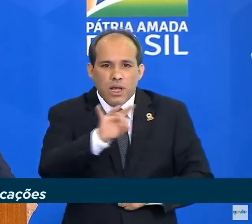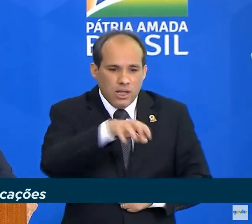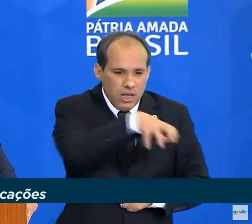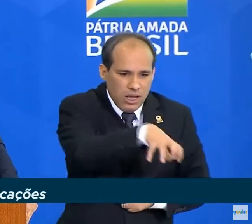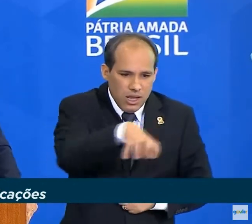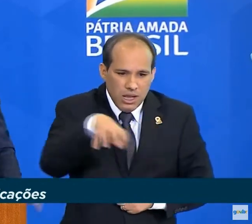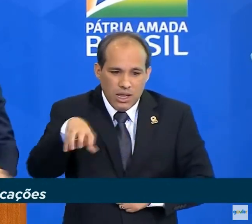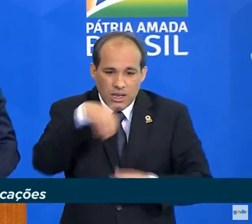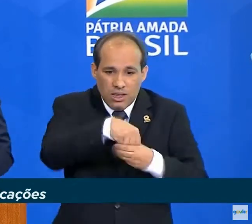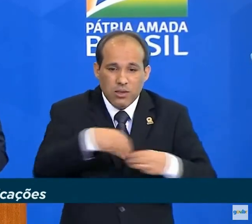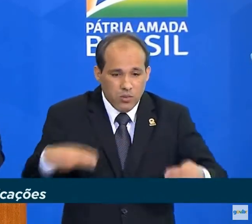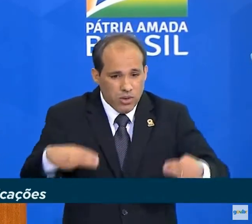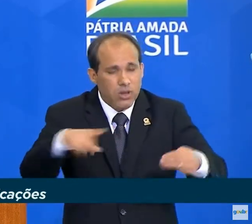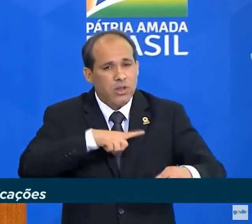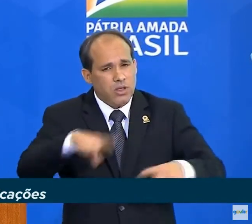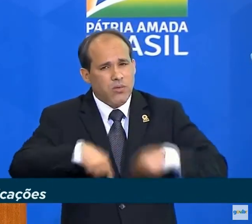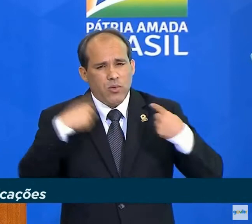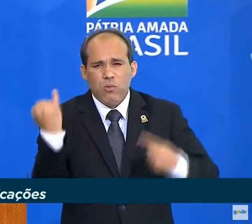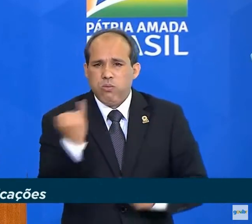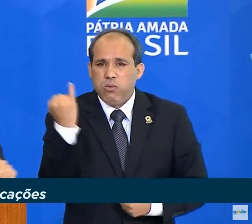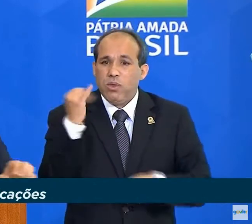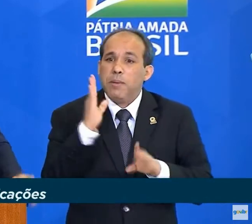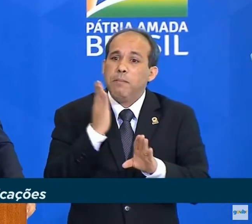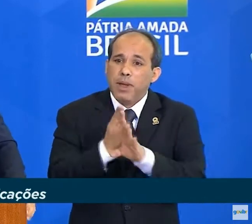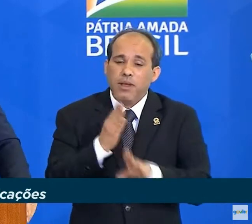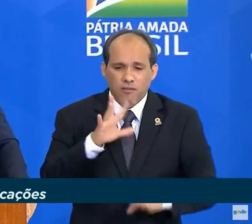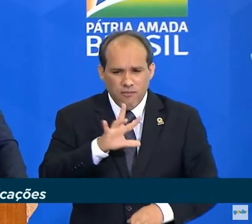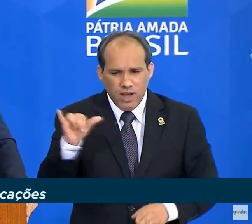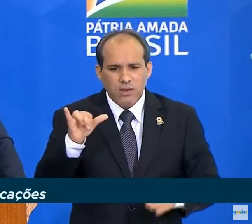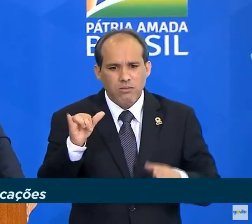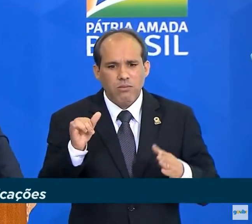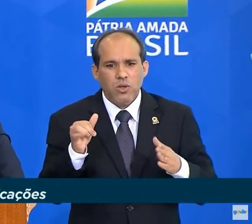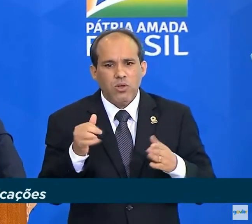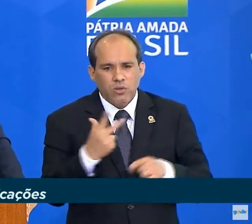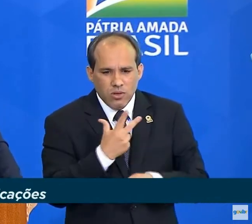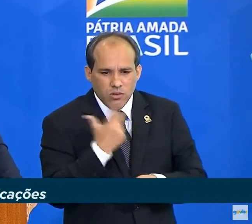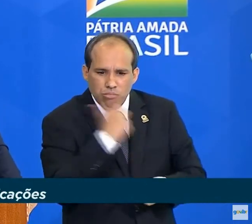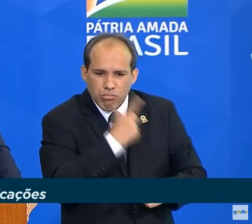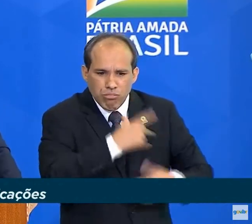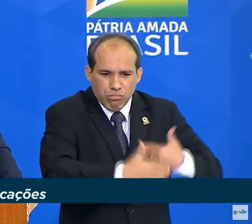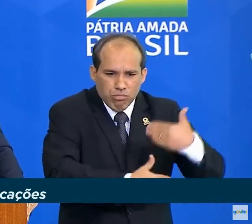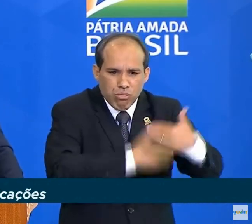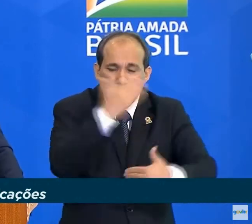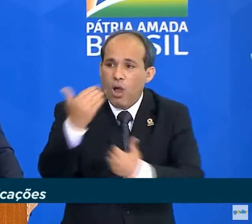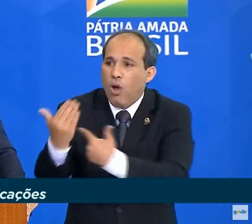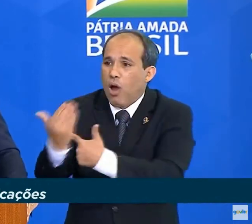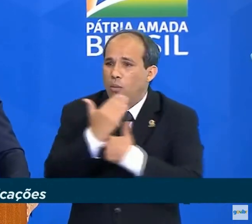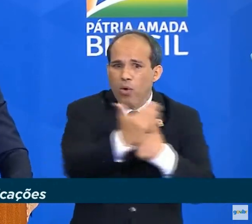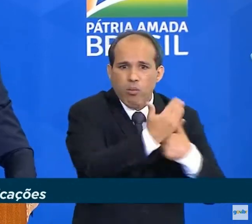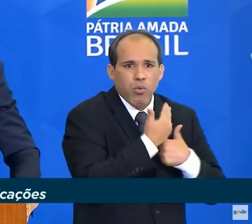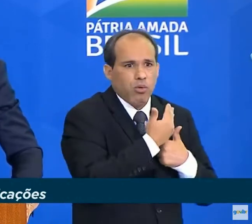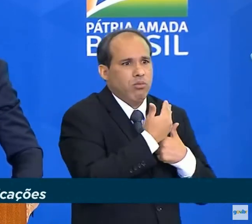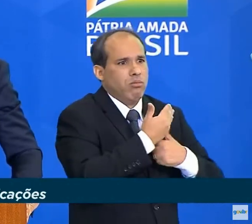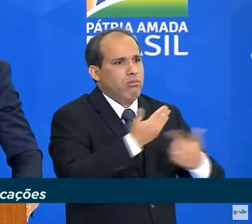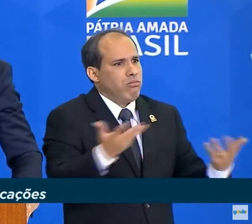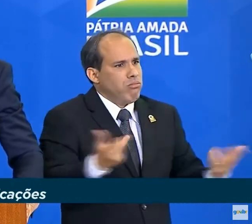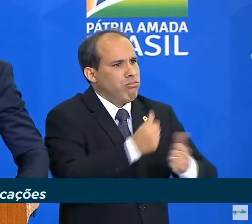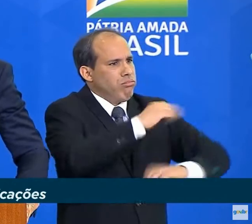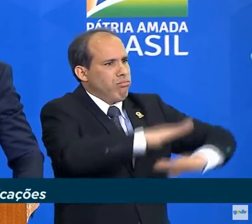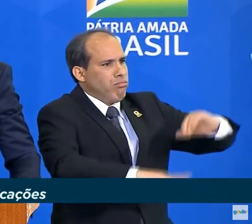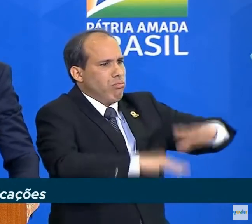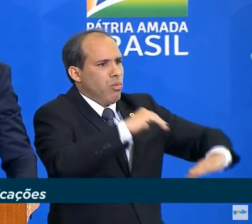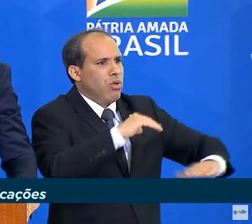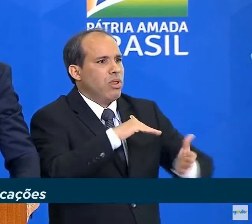desafios importantes, mas vamos enfrentá-los com o apoio qualificado das Secretarias de Comunicação